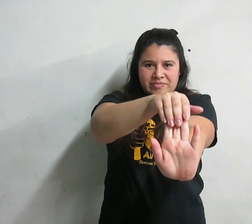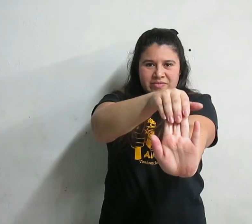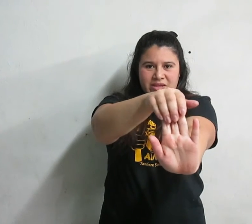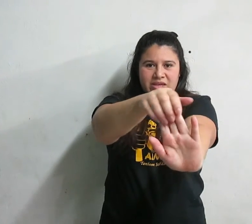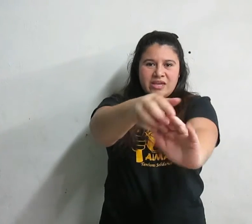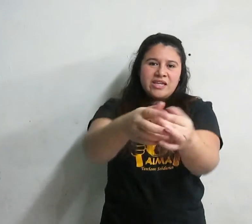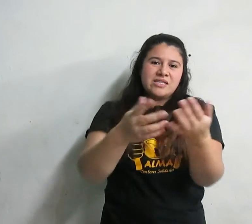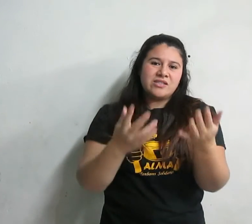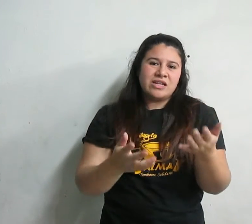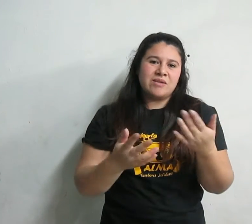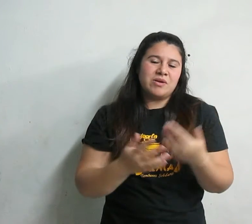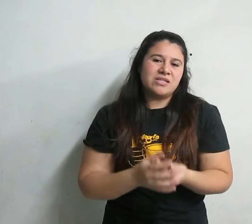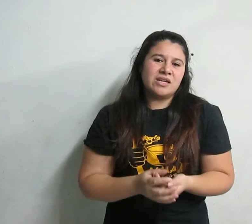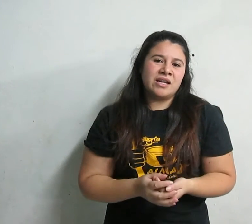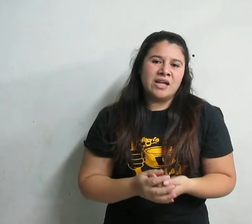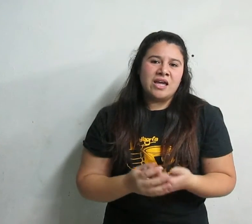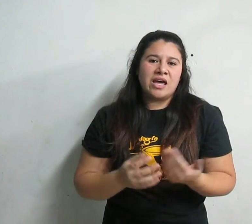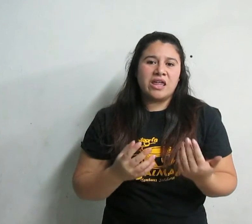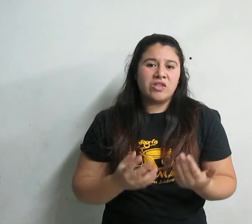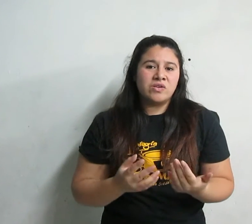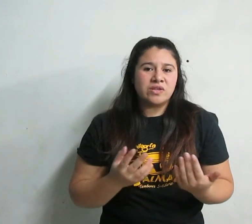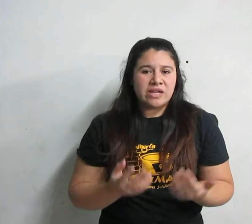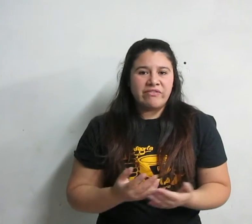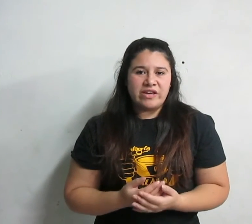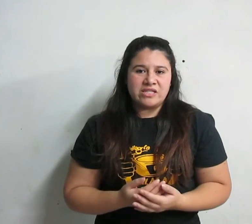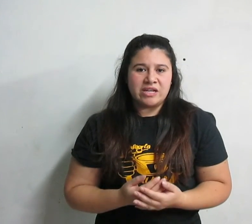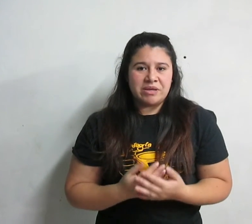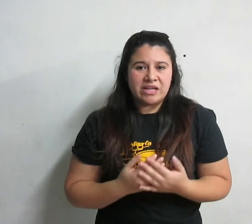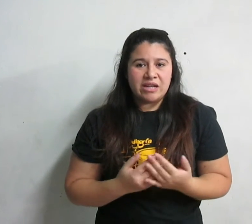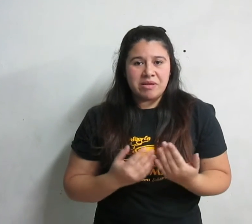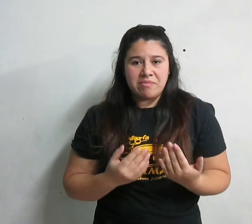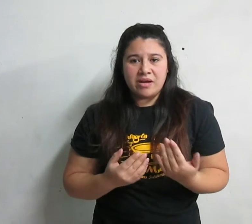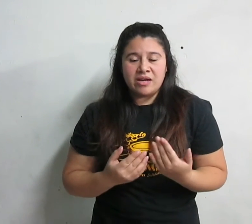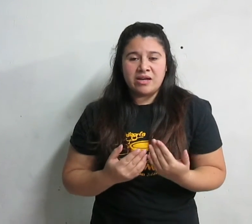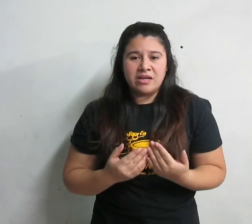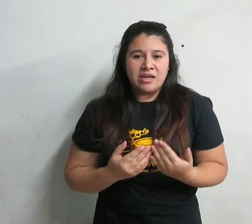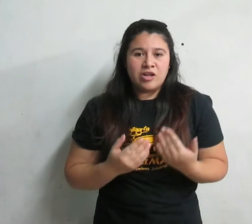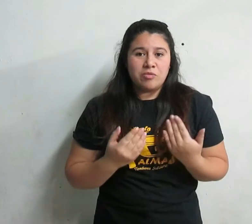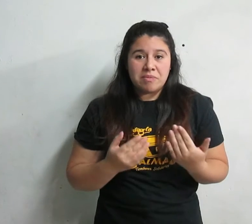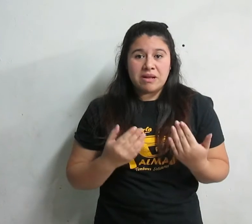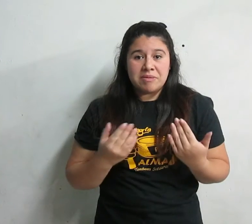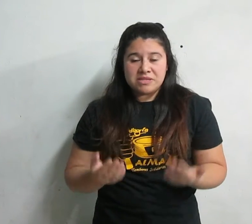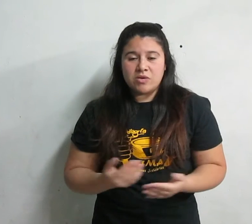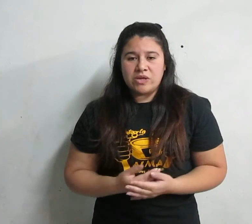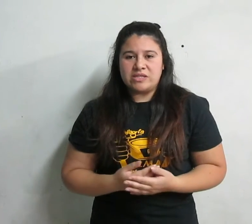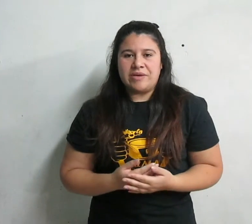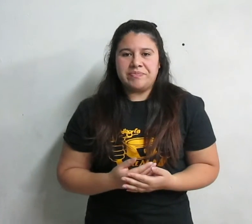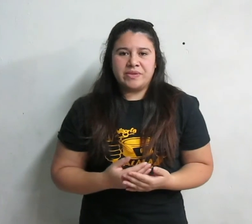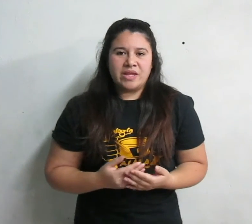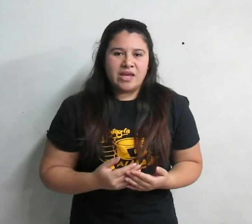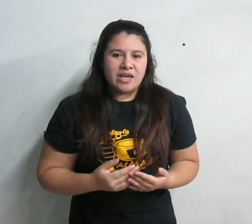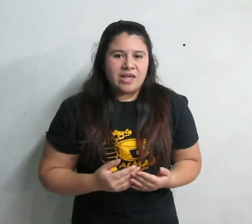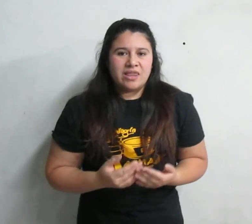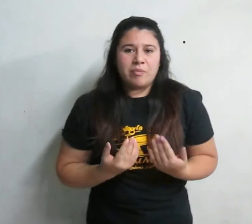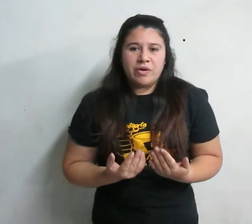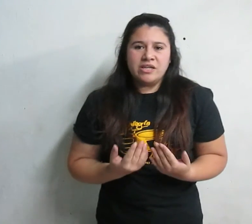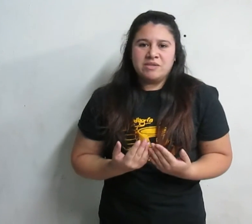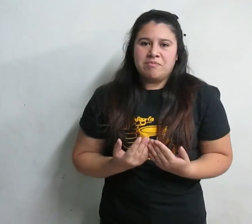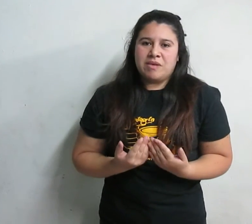Y esta sesión la tenemos que hacer 2 o 3 veces, repetir la misma secuencia. Después vamos